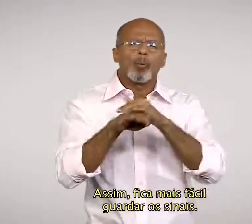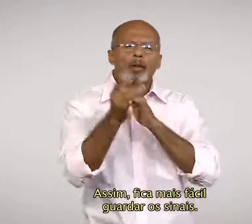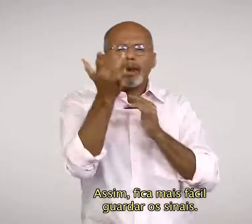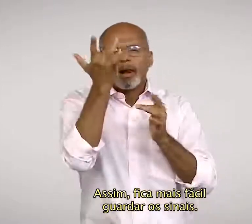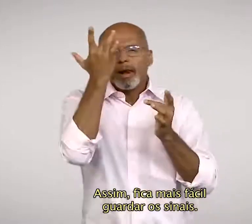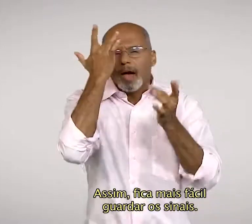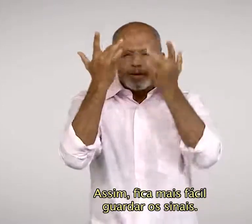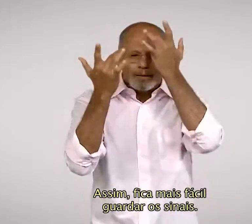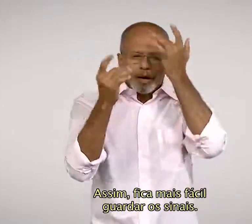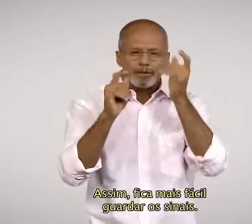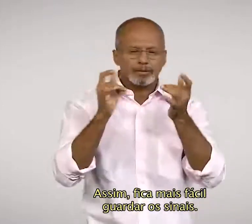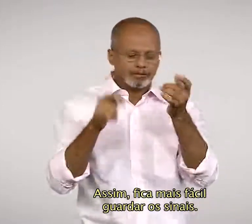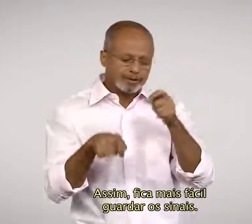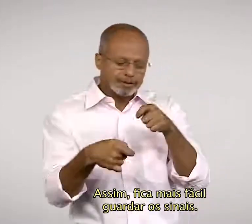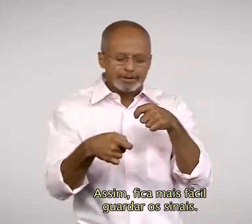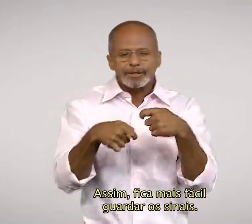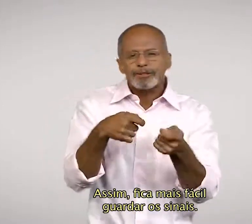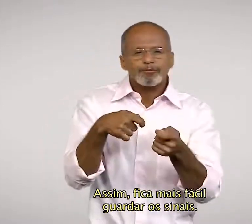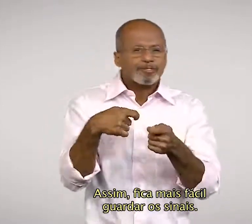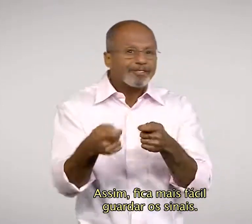fácil guardar os sinais.